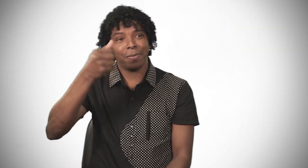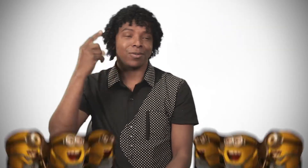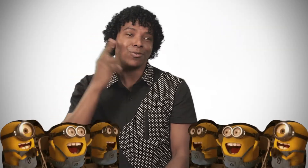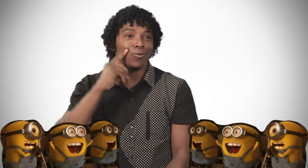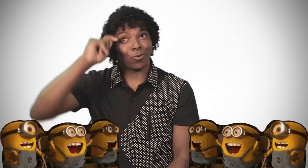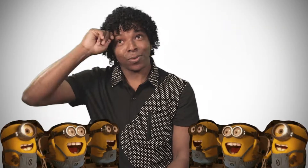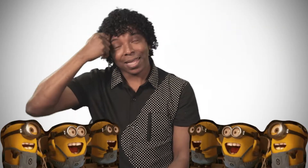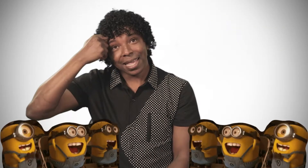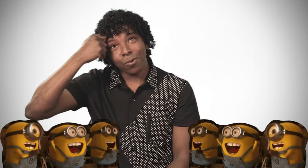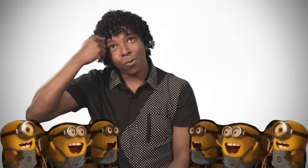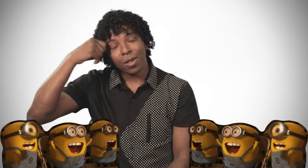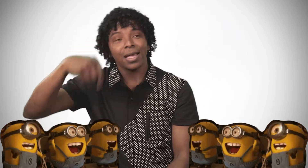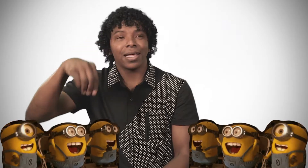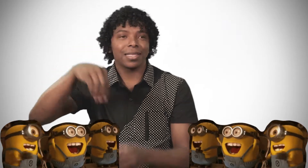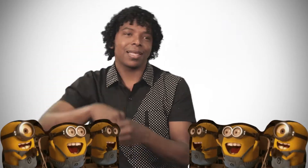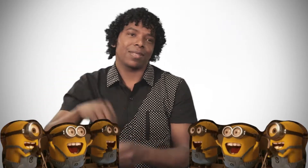Fui o primeiro surdo negro aqui da UFJF.